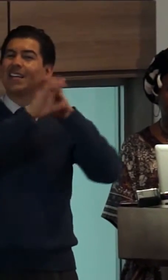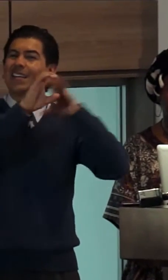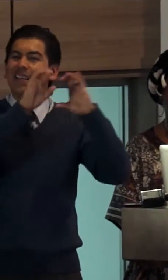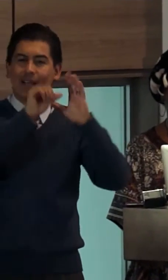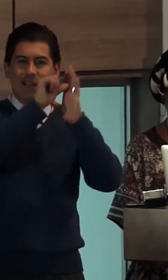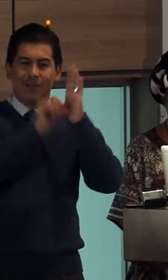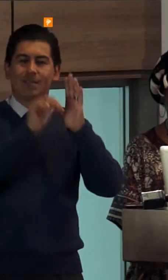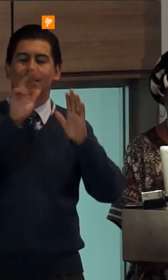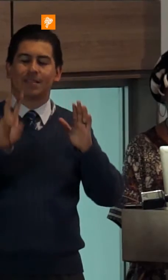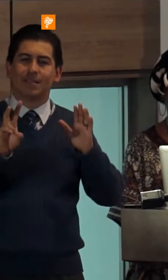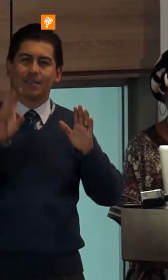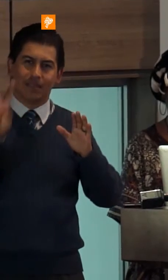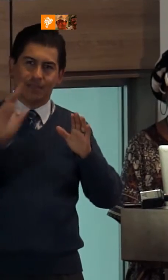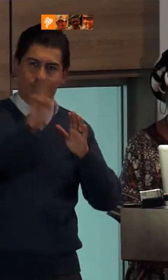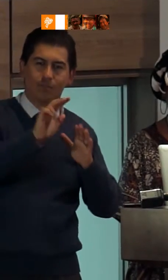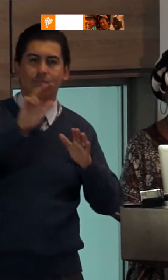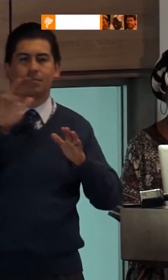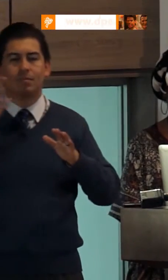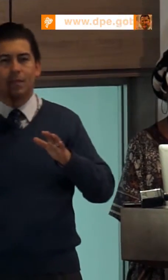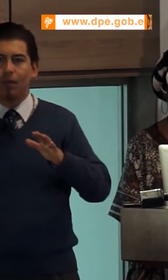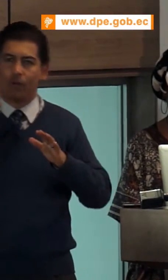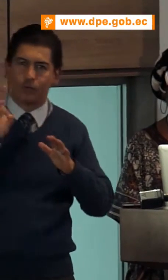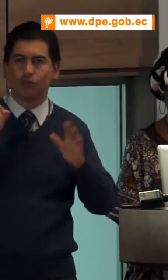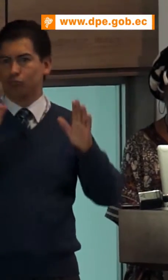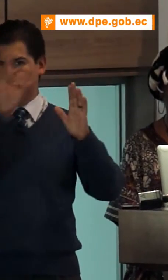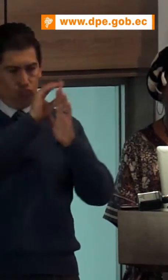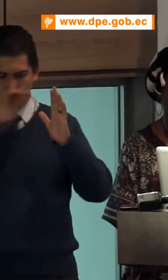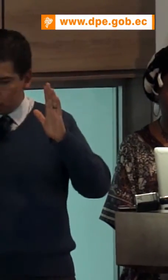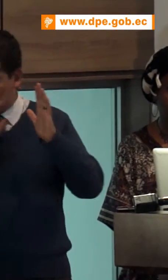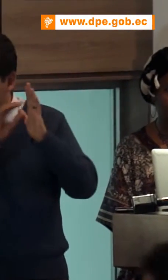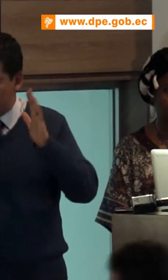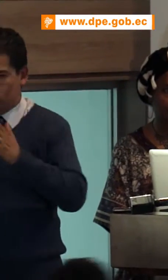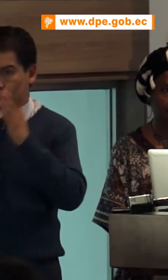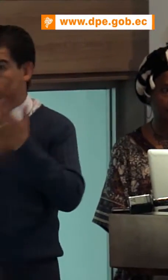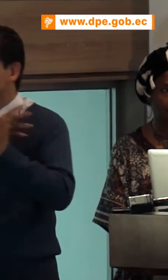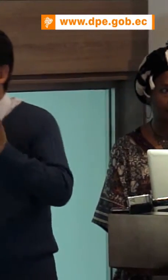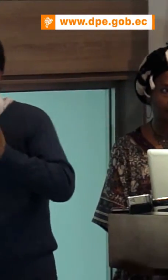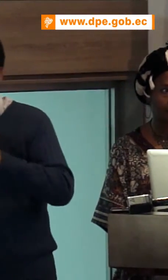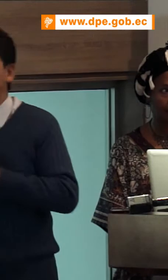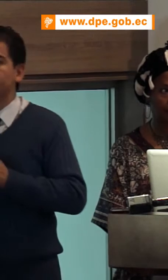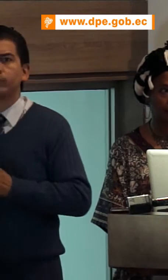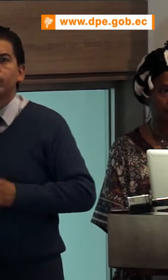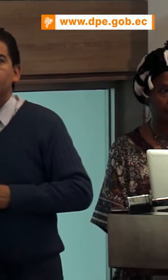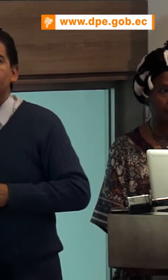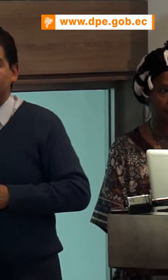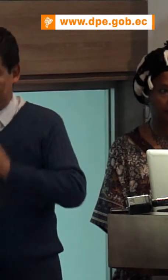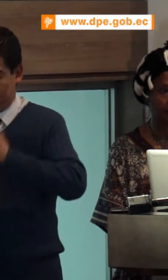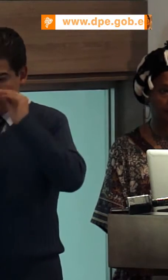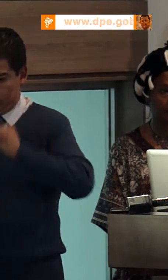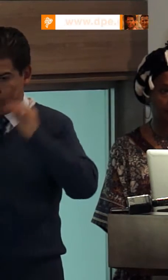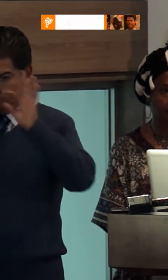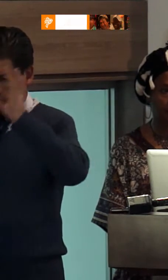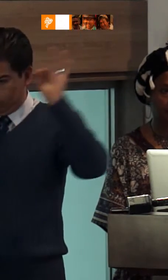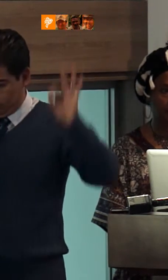Comunicación así como el Reglamento de Franjas Horarias aprobado por el CORDICOM Las matrices fueron alimentadas por dos fichas